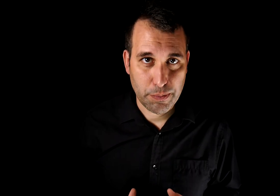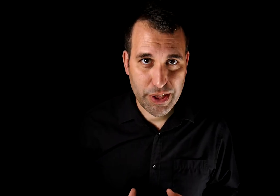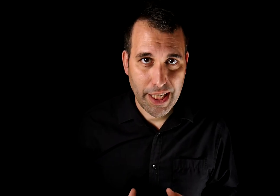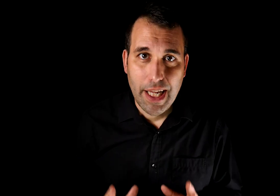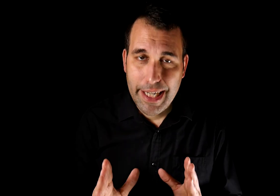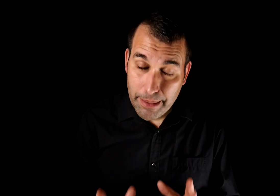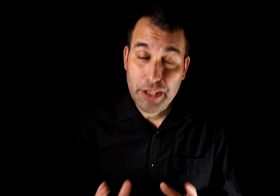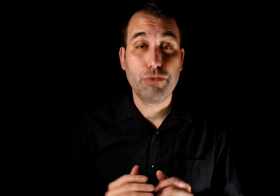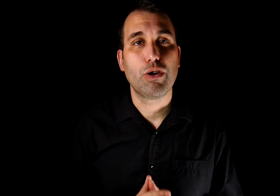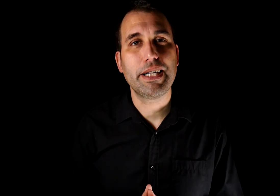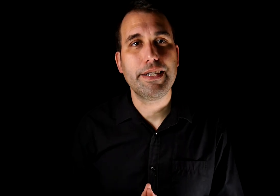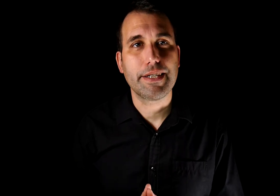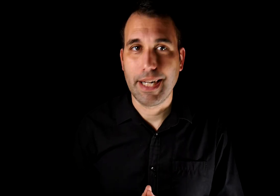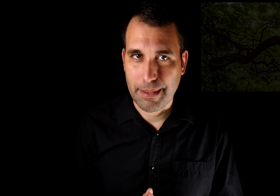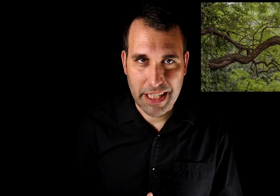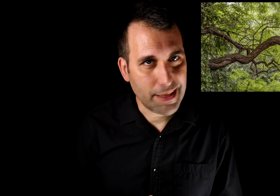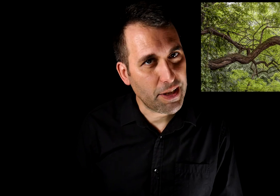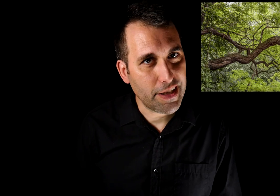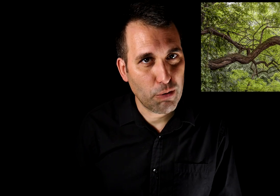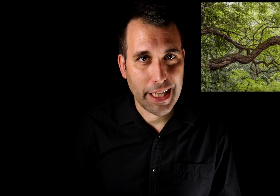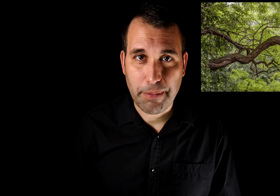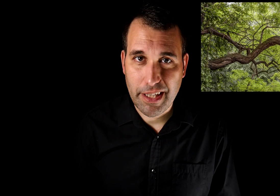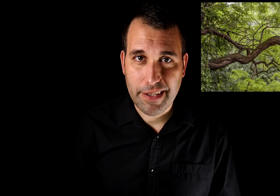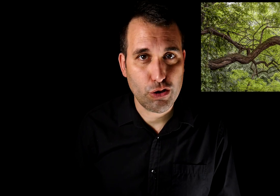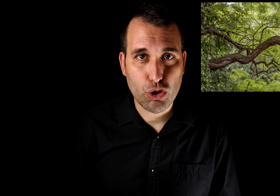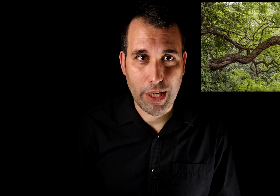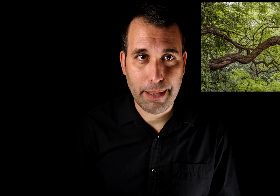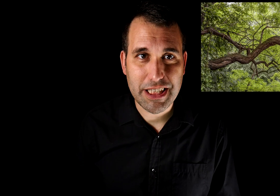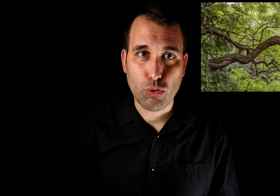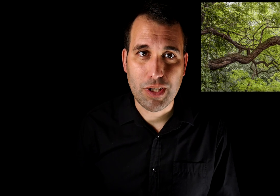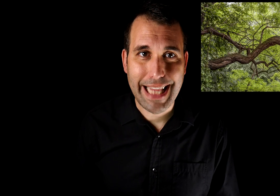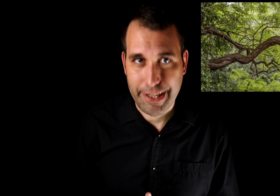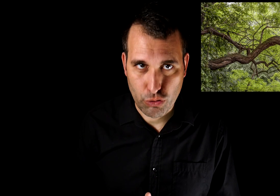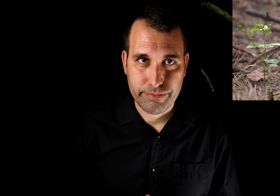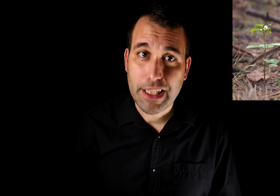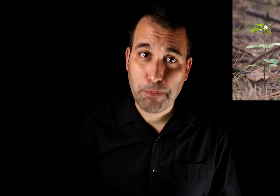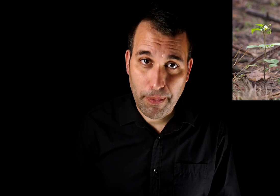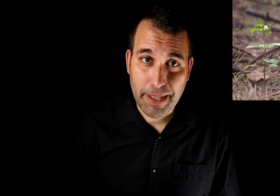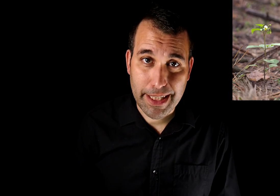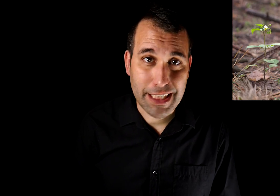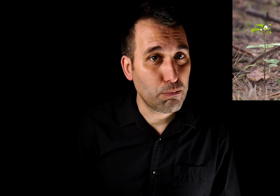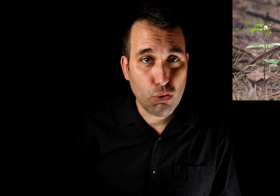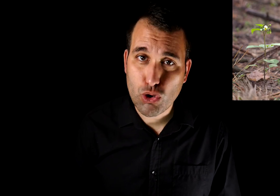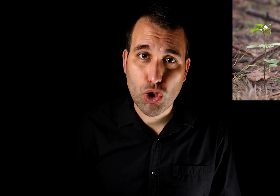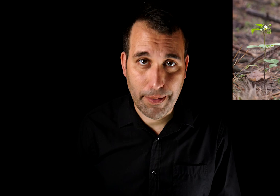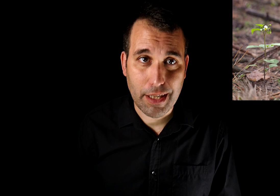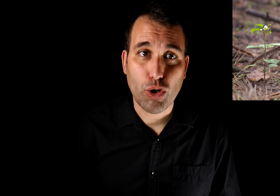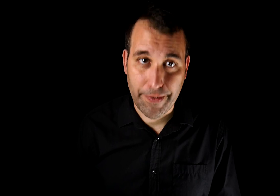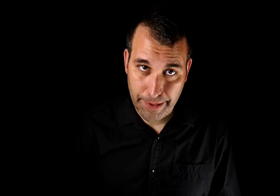respuesta, lamento informarte que la rama del escepticismo a la que perteneces no es una rama sin un tallo. Y es probable que tengas mucho trabajo que hacer.